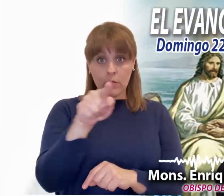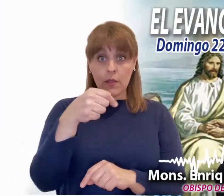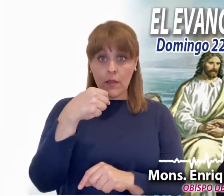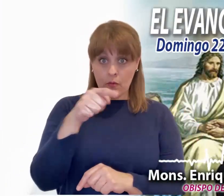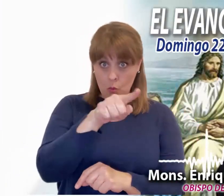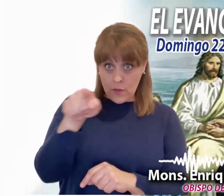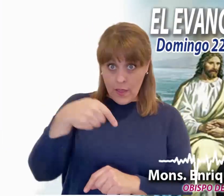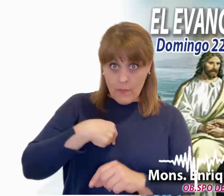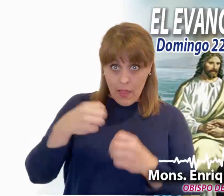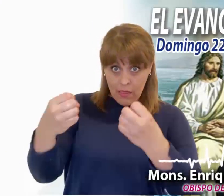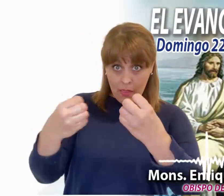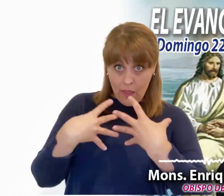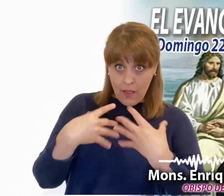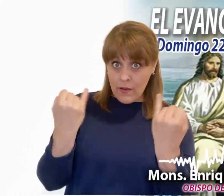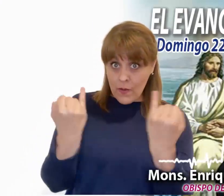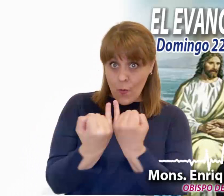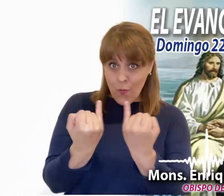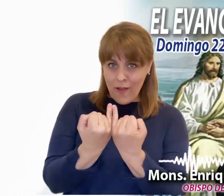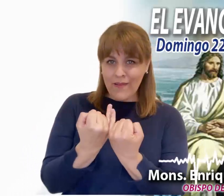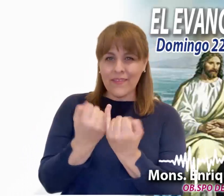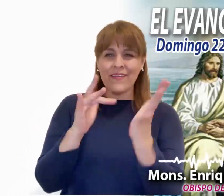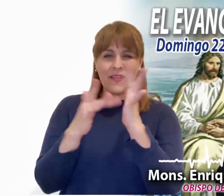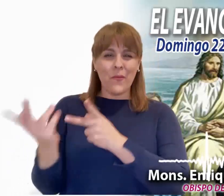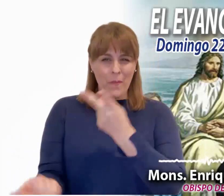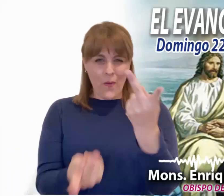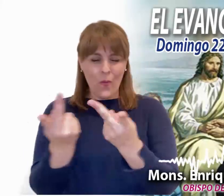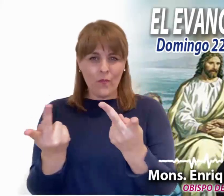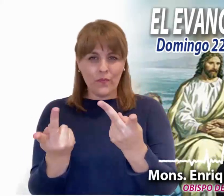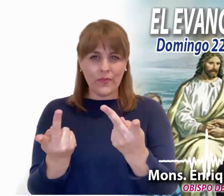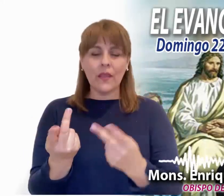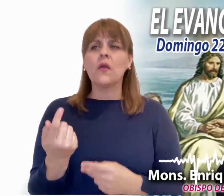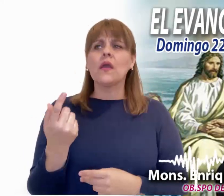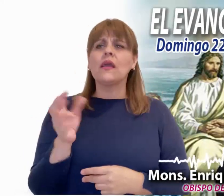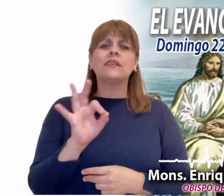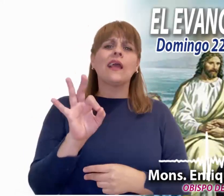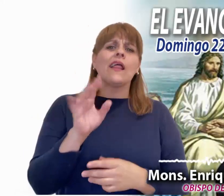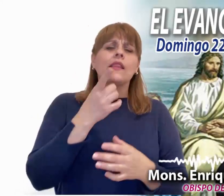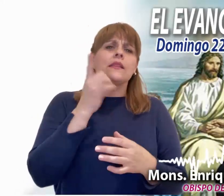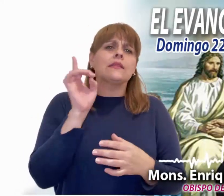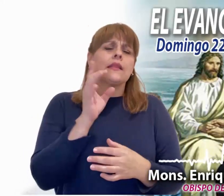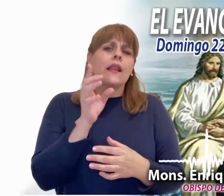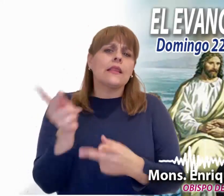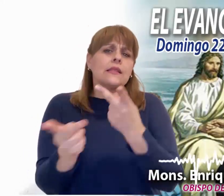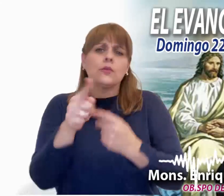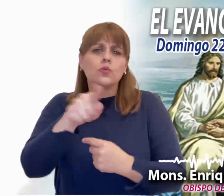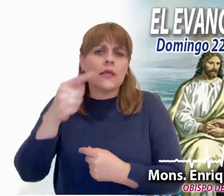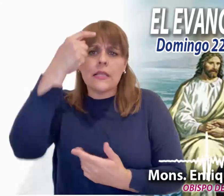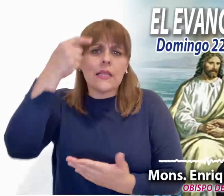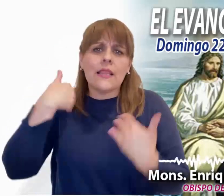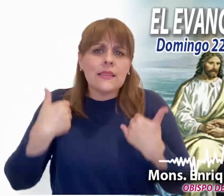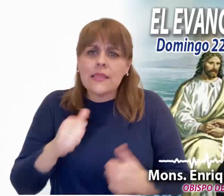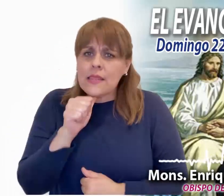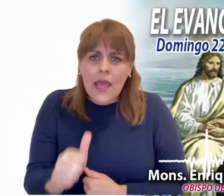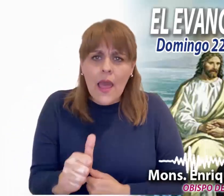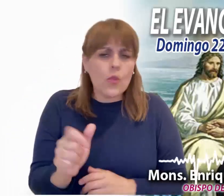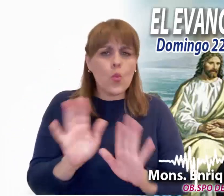¿También ustedes quieren dejarme? No se excusa por sus exigencias, no dice que lo hemos entendido mal, sino